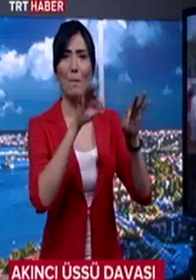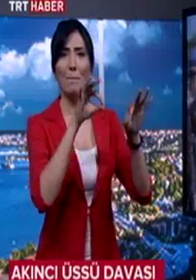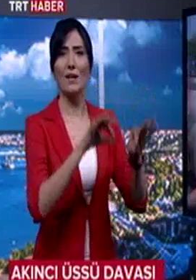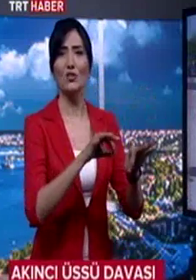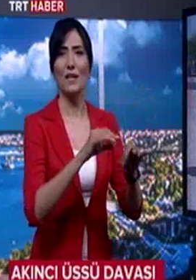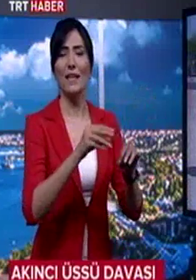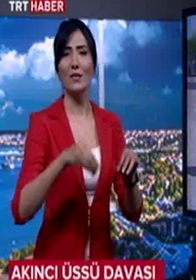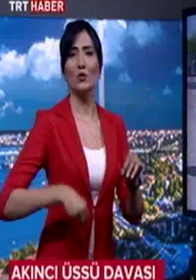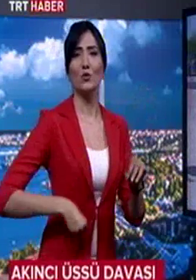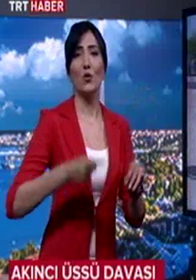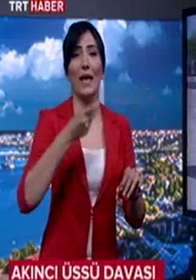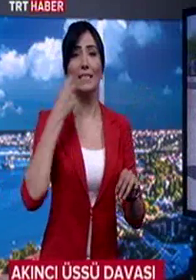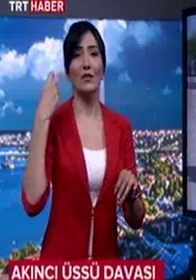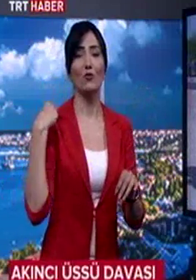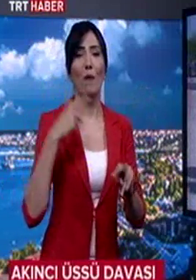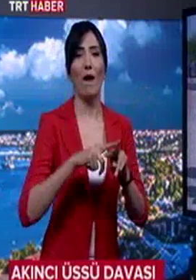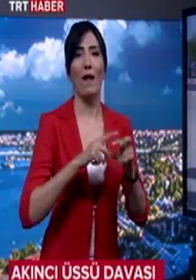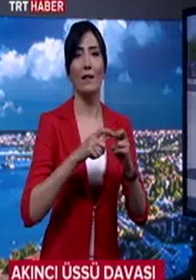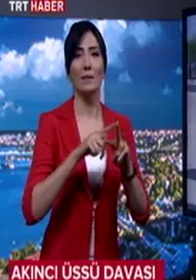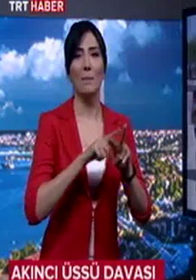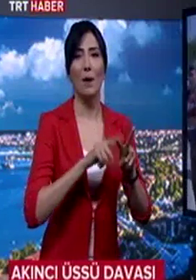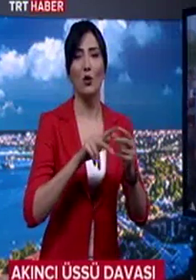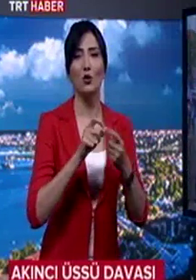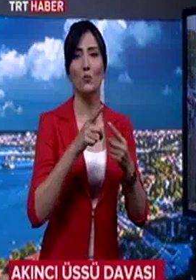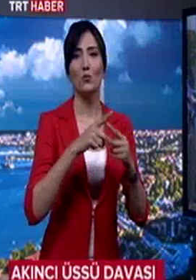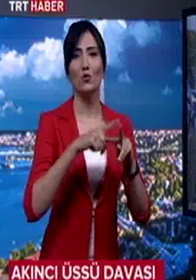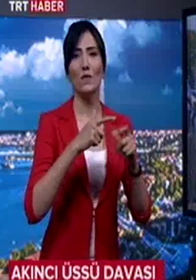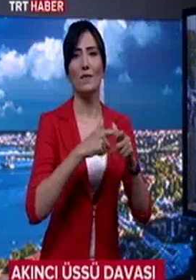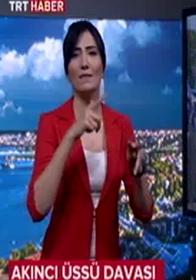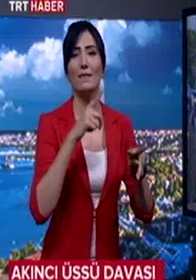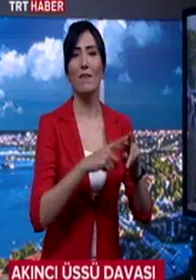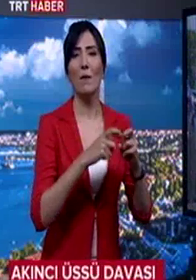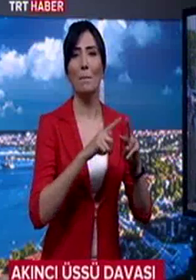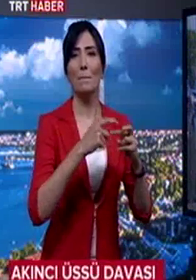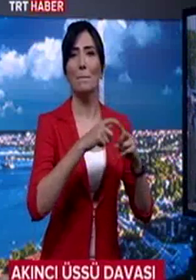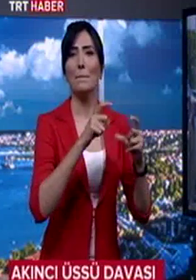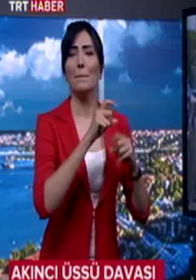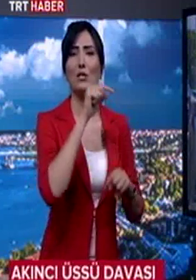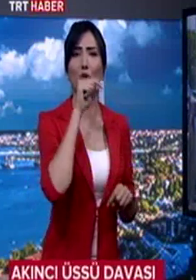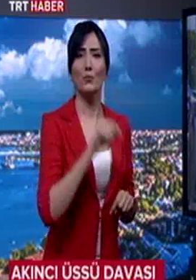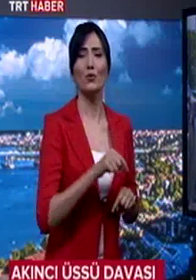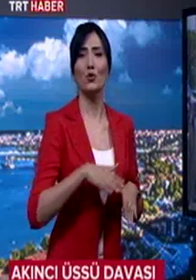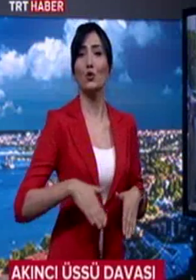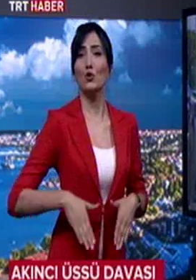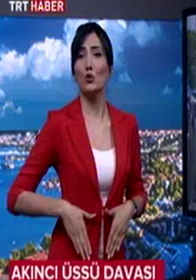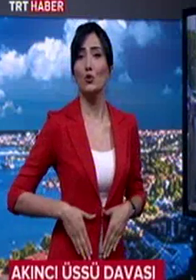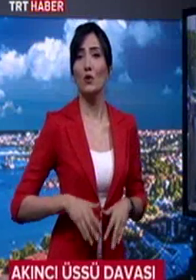sanık eski kurmay albay Mustafa Barış Avıalan'sa, bugünkü duruşmadan varesse